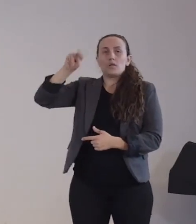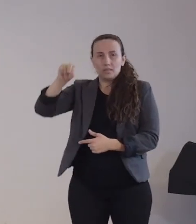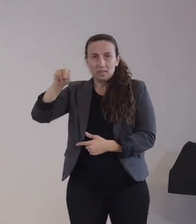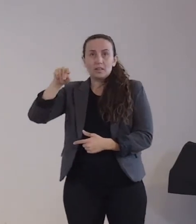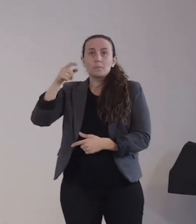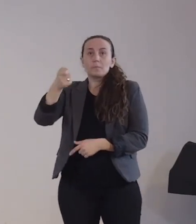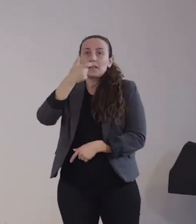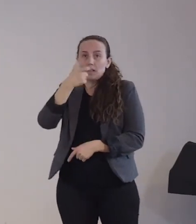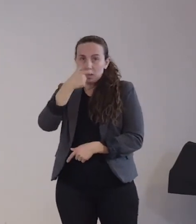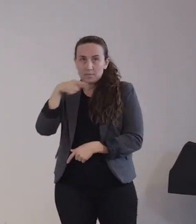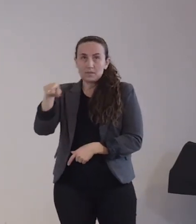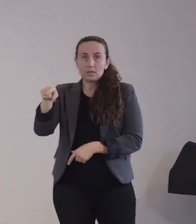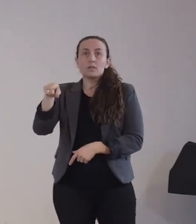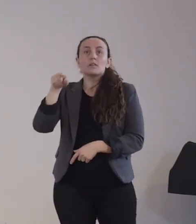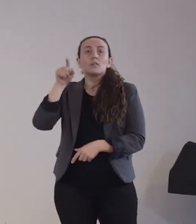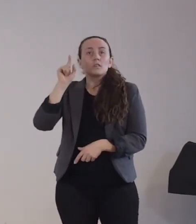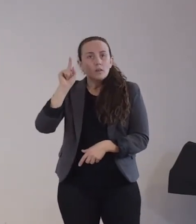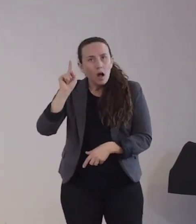unterfährt.